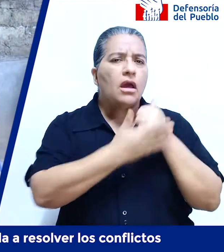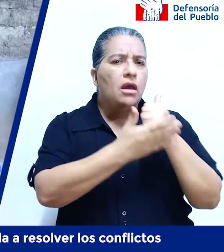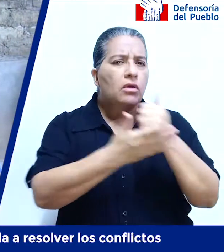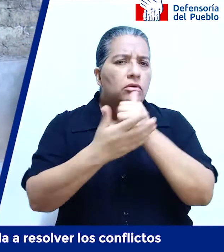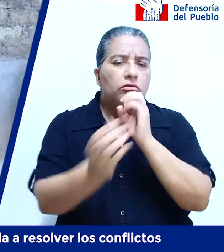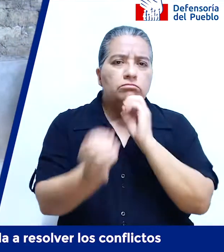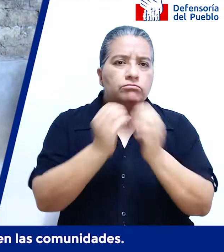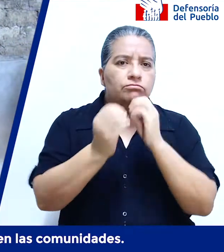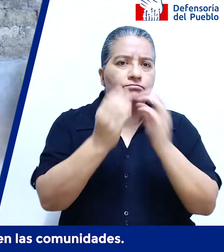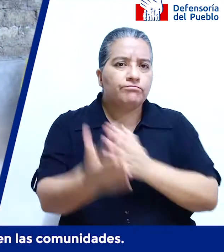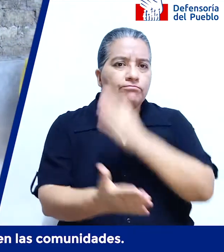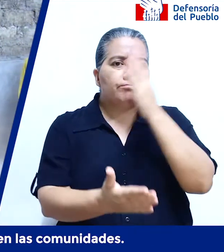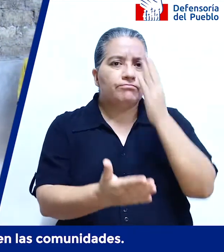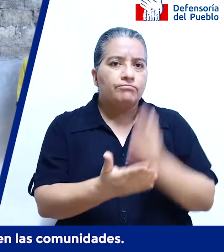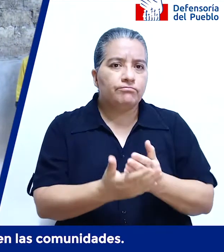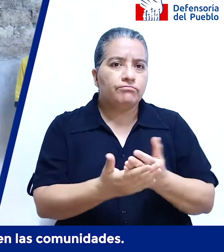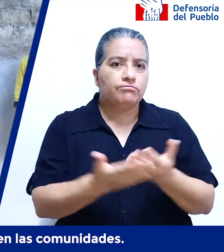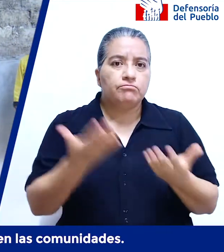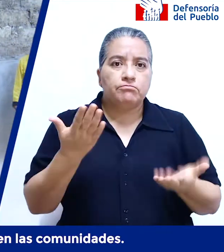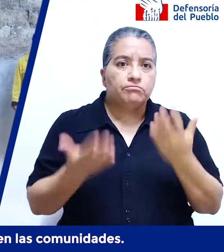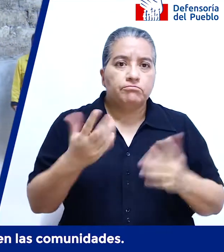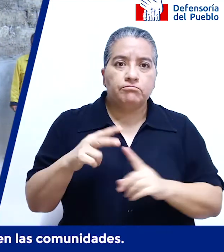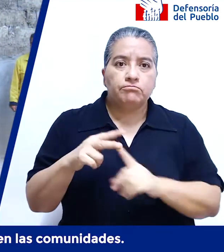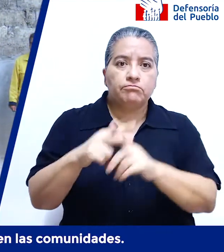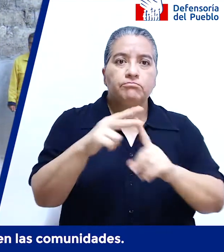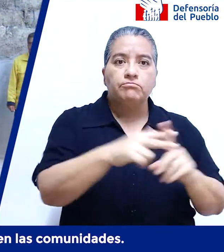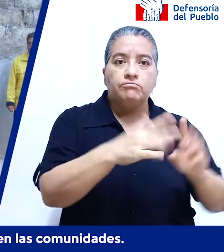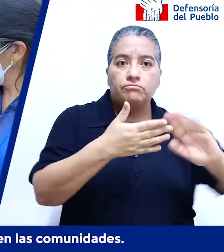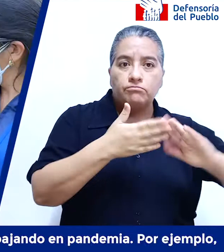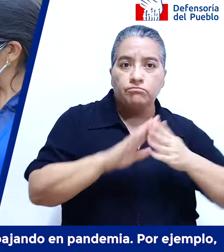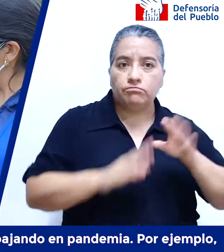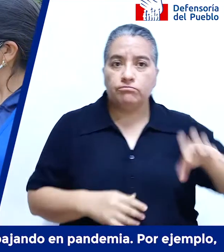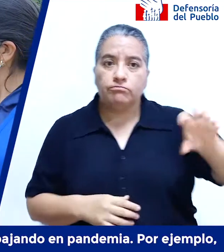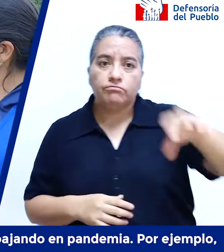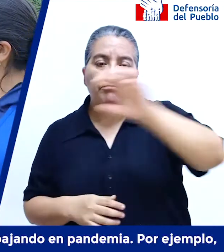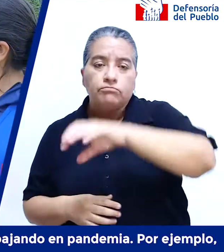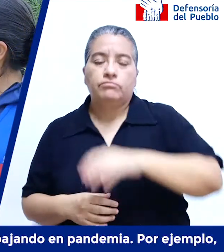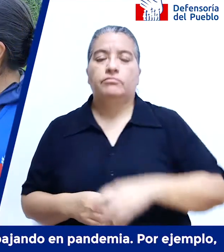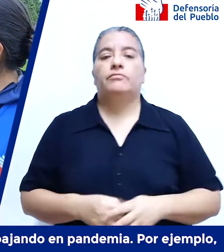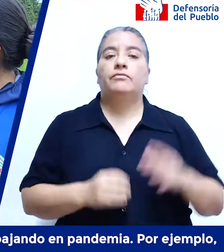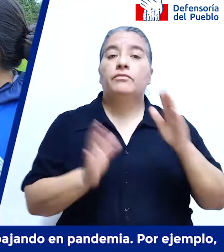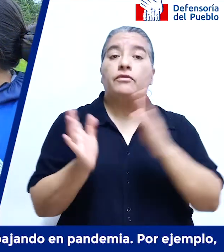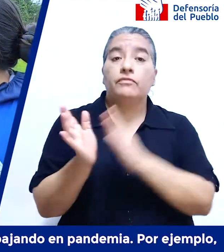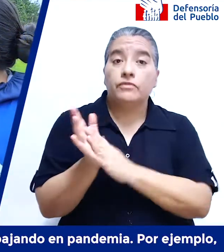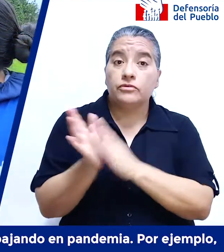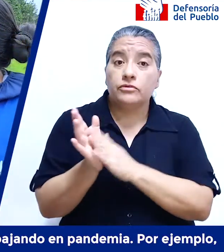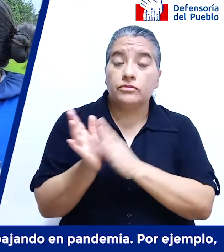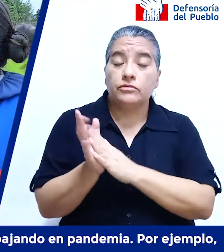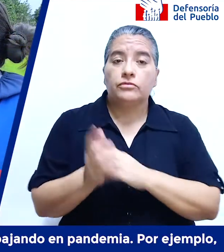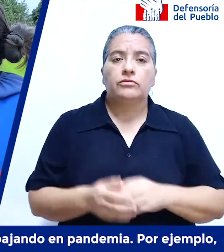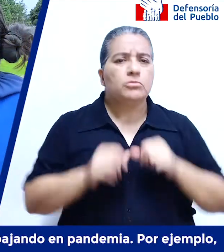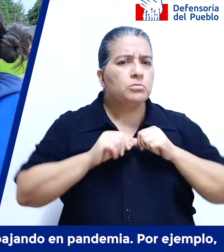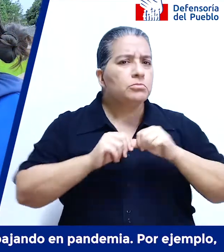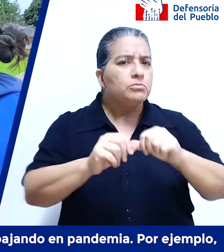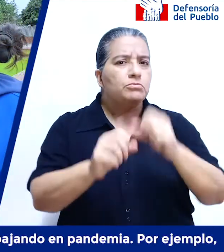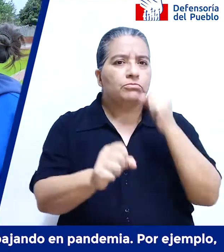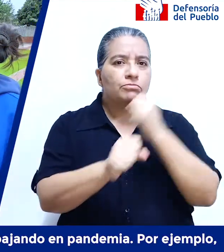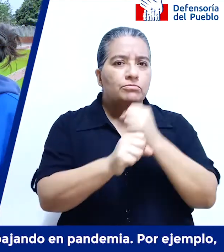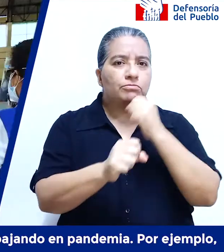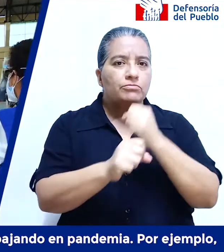conflictos que pueda haber en las comunidades. La Defensoría del Pueblo sigue trabajando en pandemia. Por